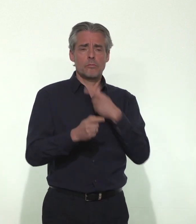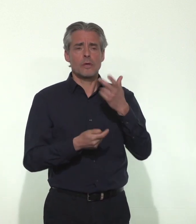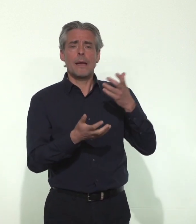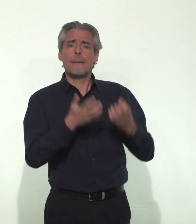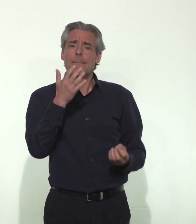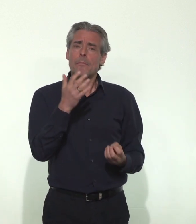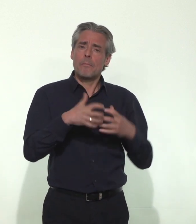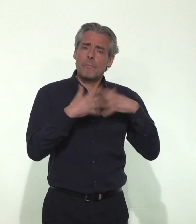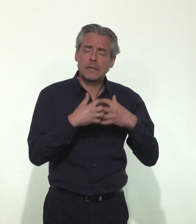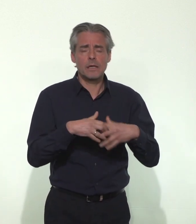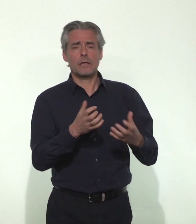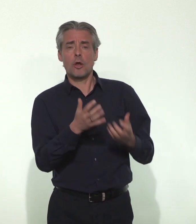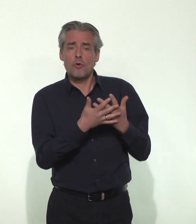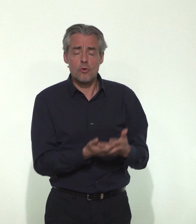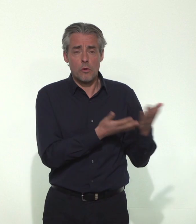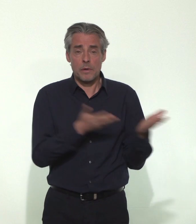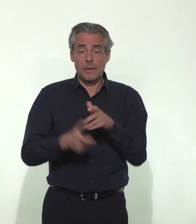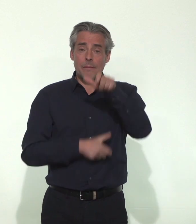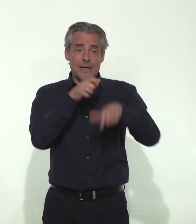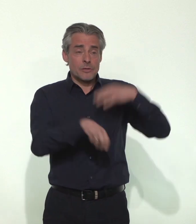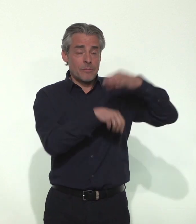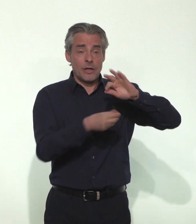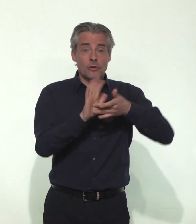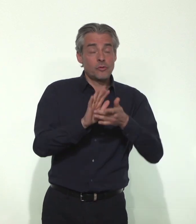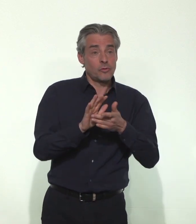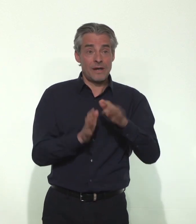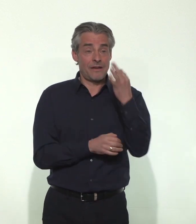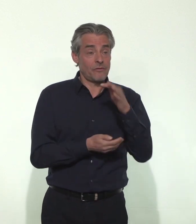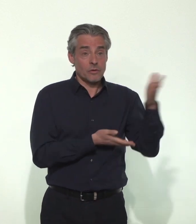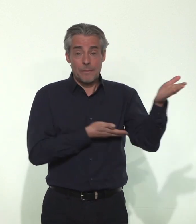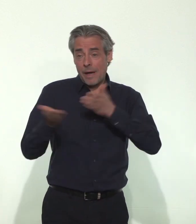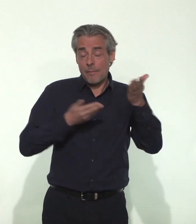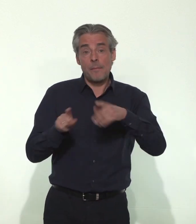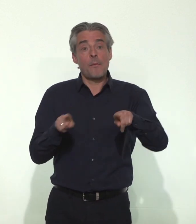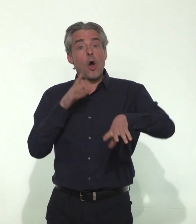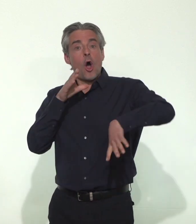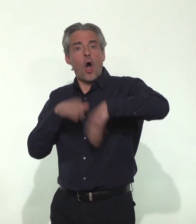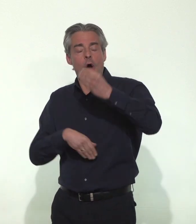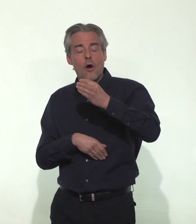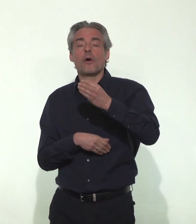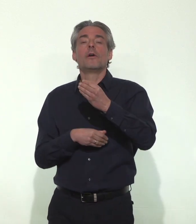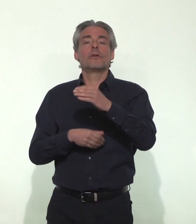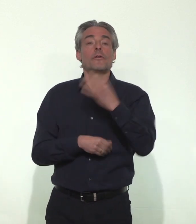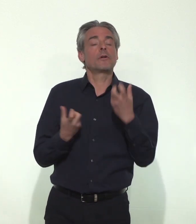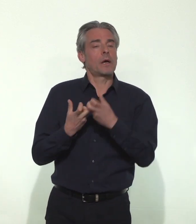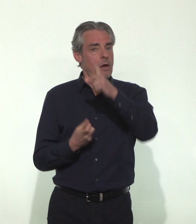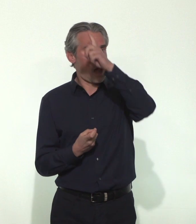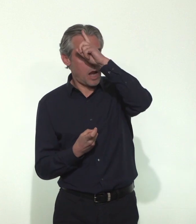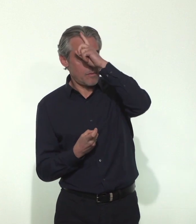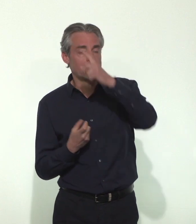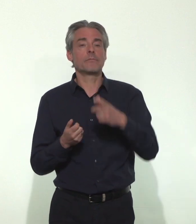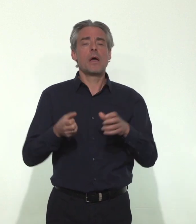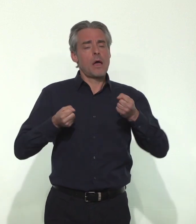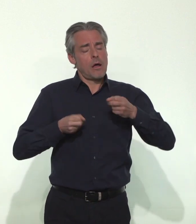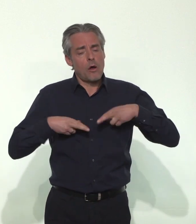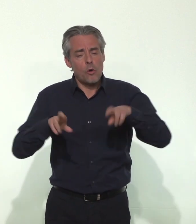du matériel lourd, à évacuer des patients à travers toute la France et même hors de France, grâce à l'amitié franco-allemande, par exemple. Par